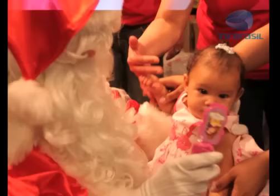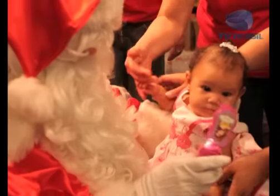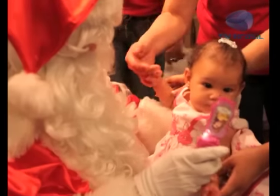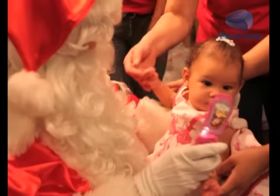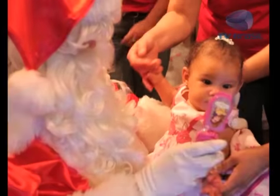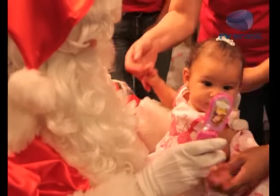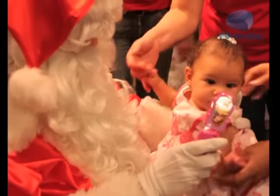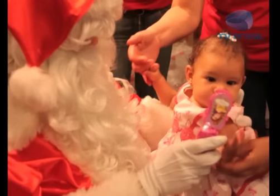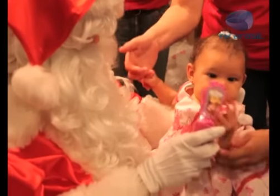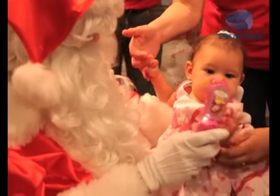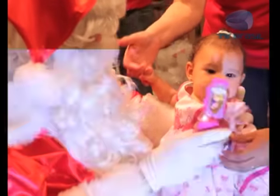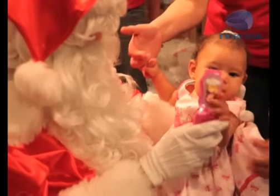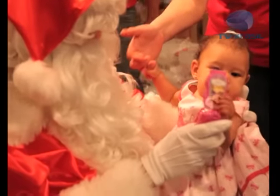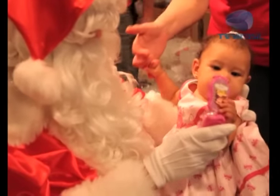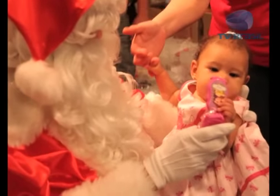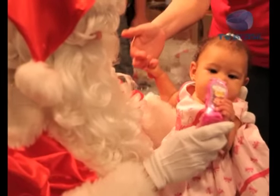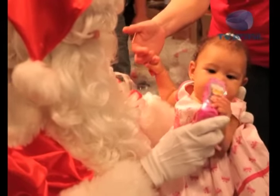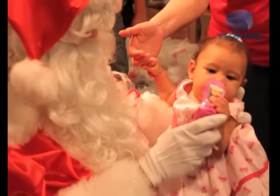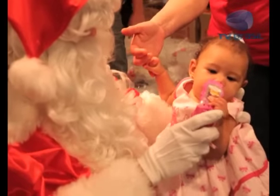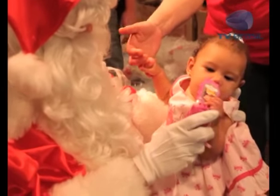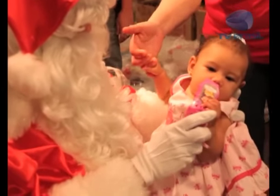brinquedo. Emanuele leva o celular à boca.